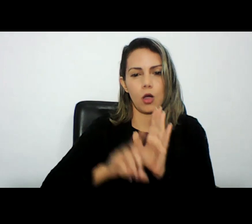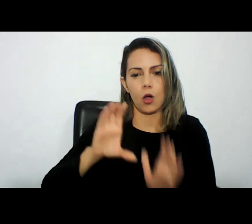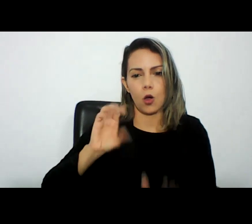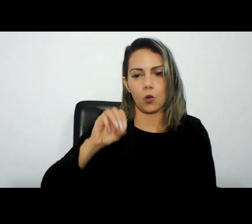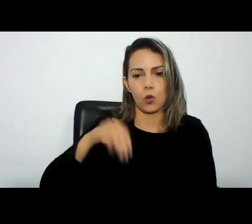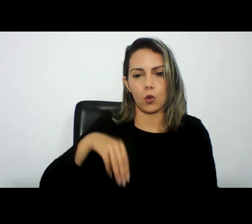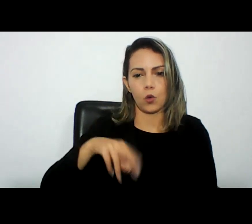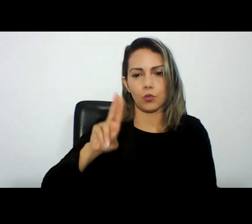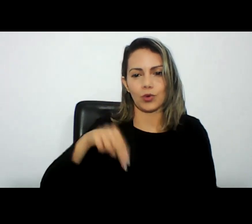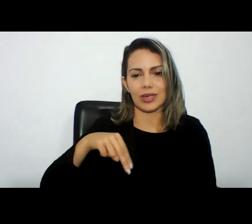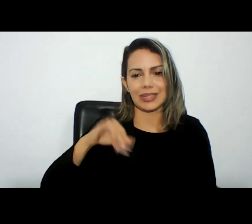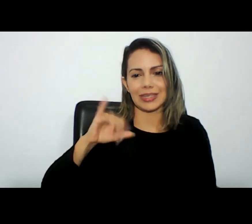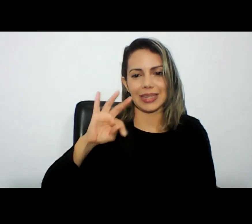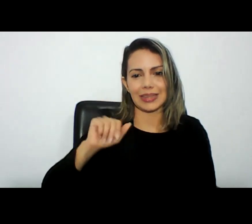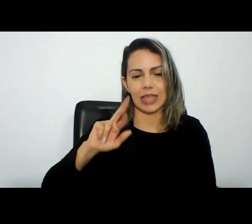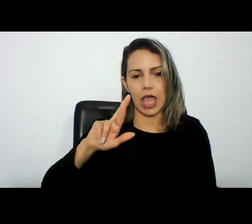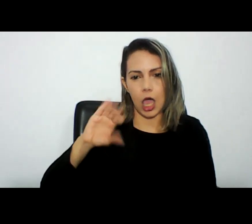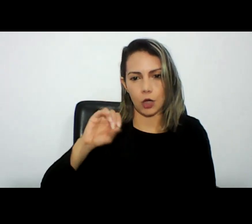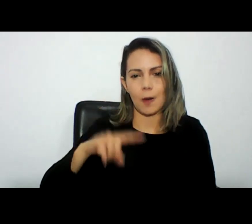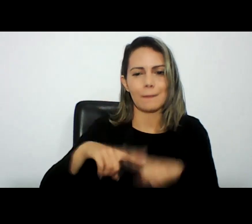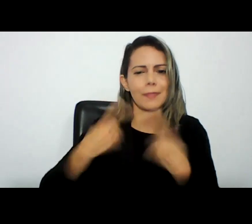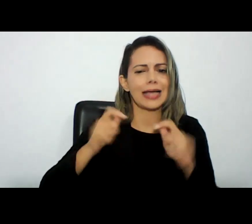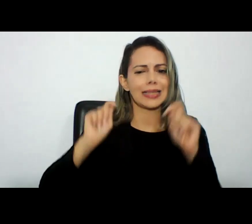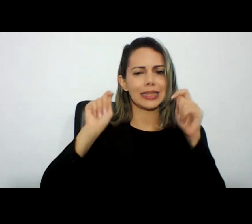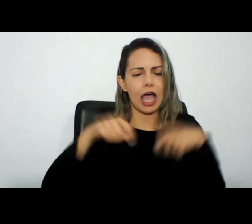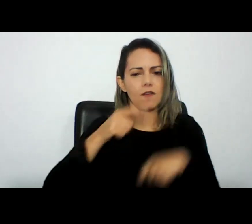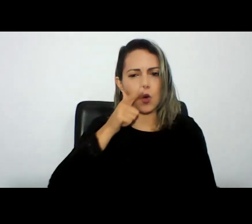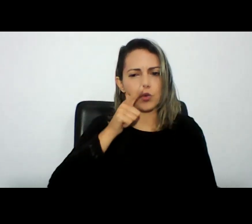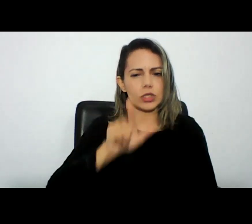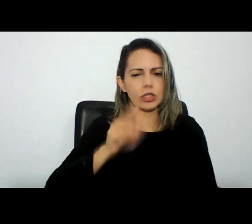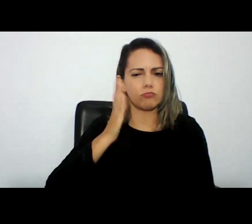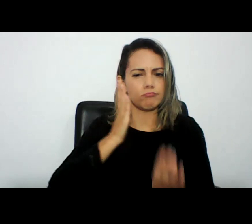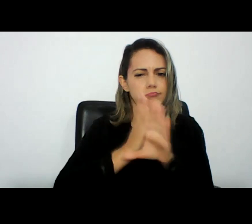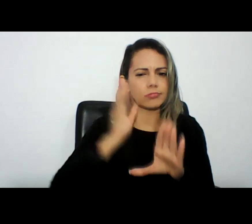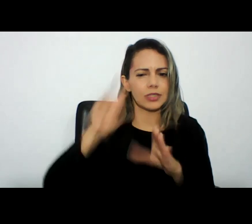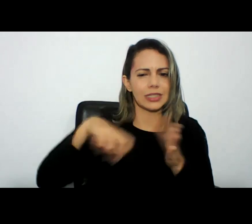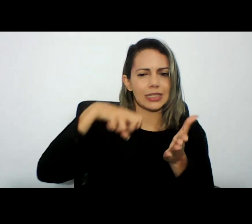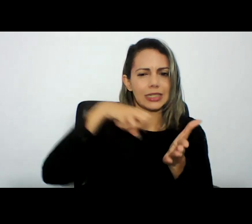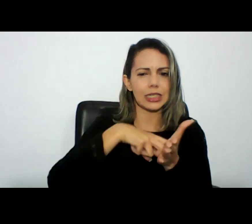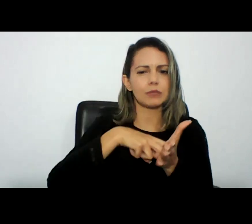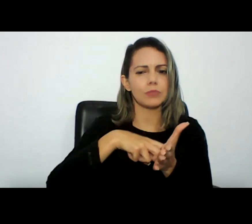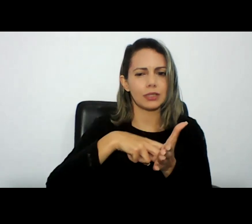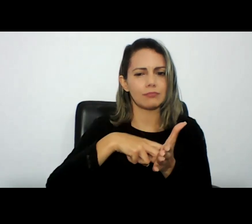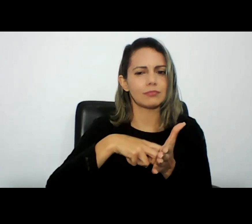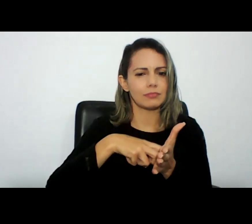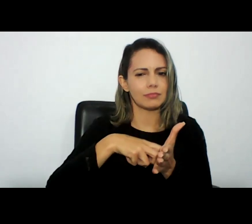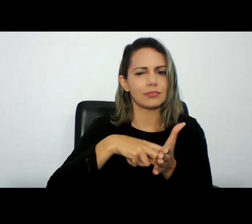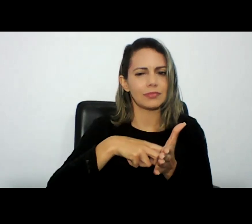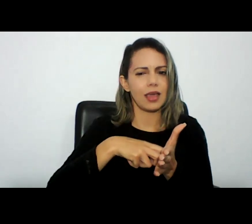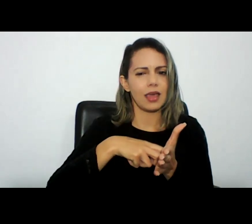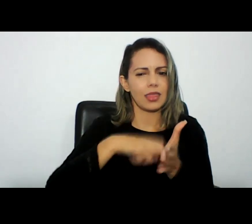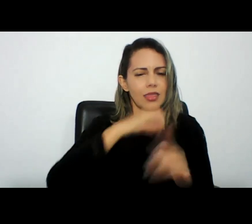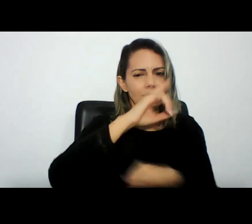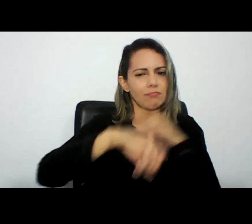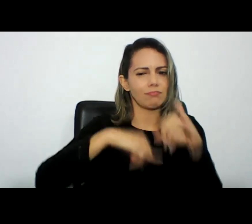tratado sobre crimes cibernéticos e provas digitais em 2001 há 20 anos por sua